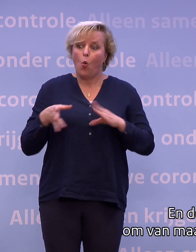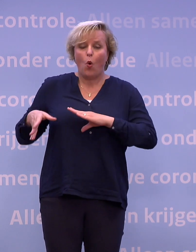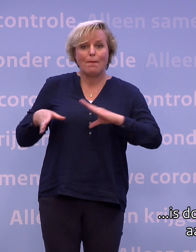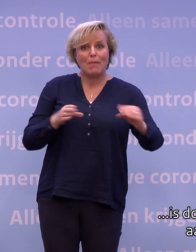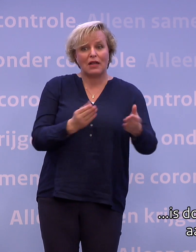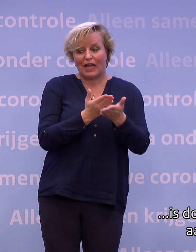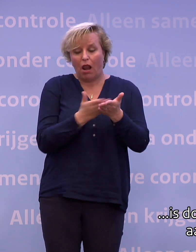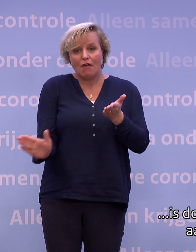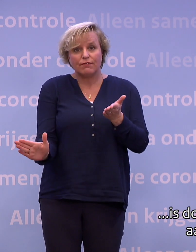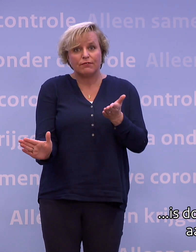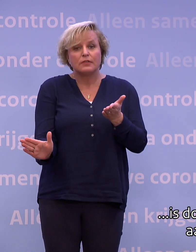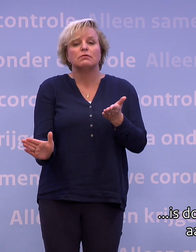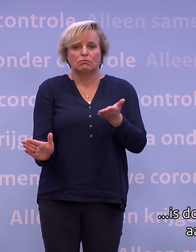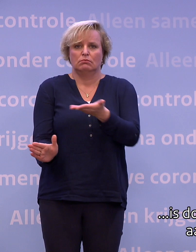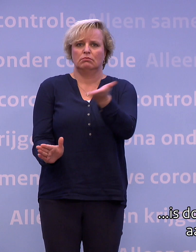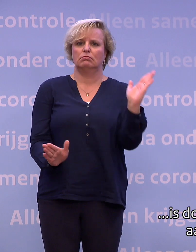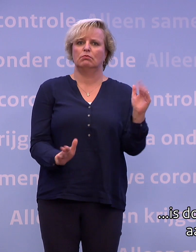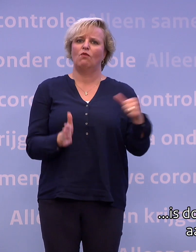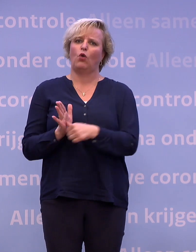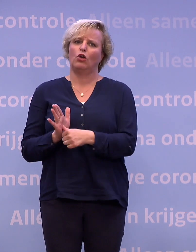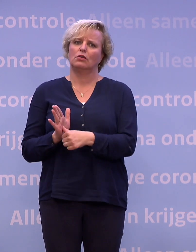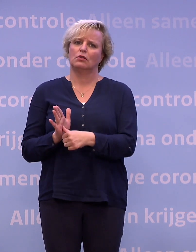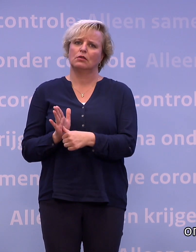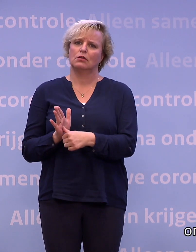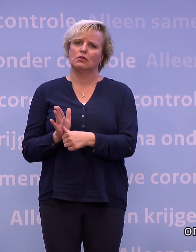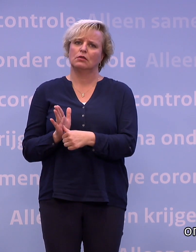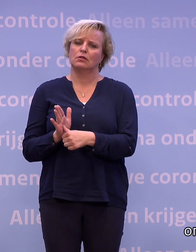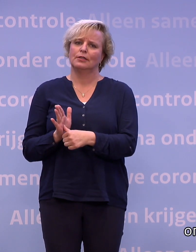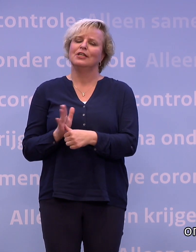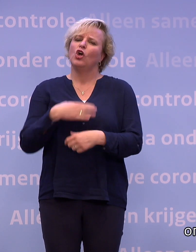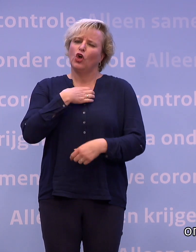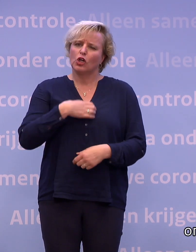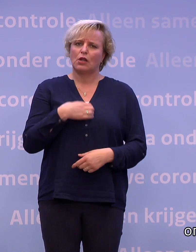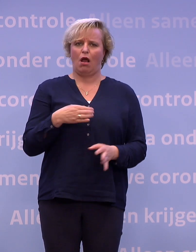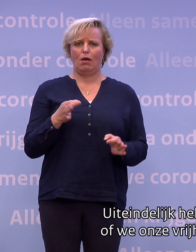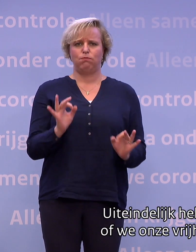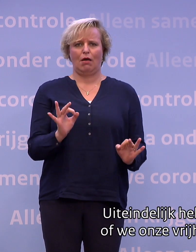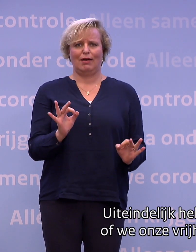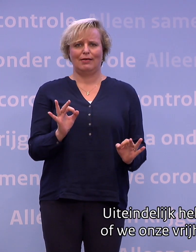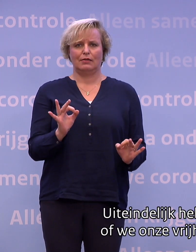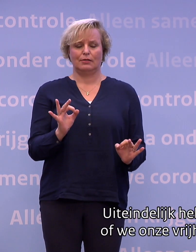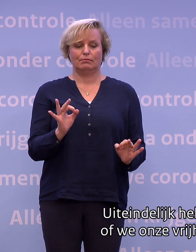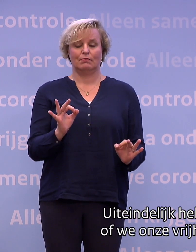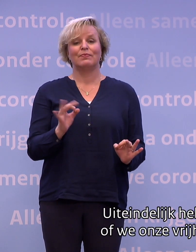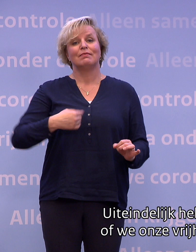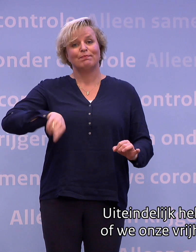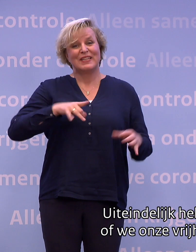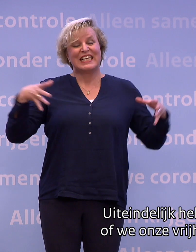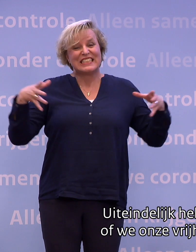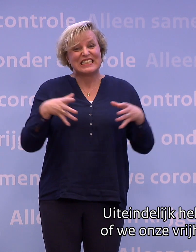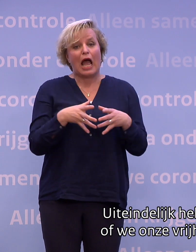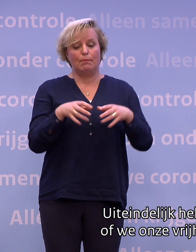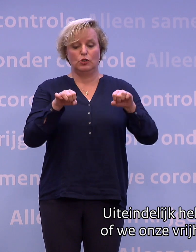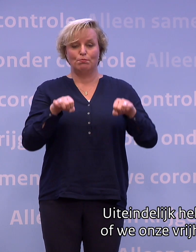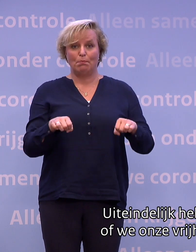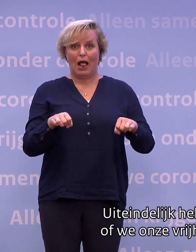komen, is door ons er gewoon aan te houden. Het gaat om ons gedrag. Uiteindelijk hebben we samen in de hand of